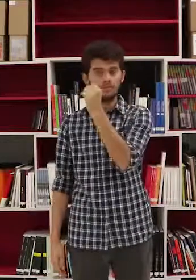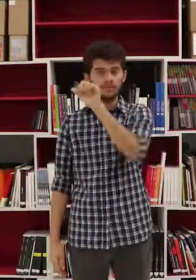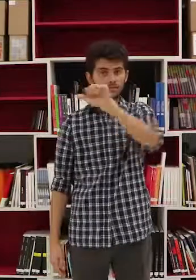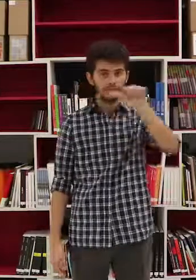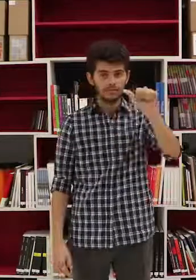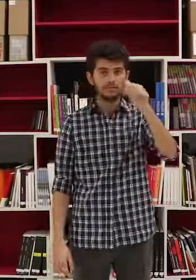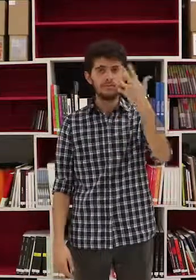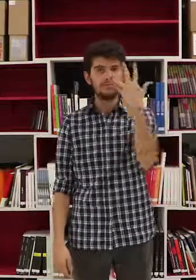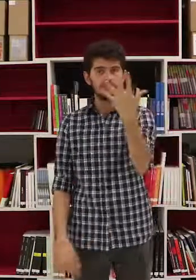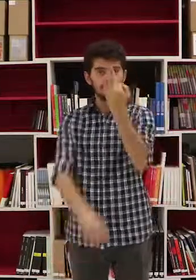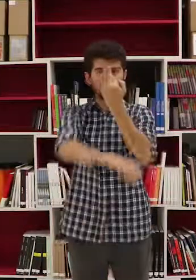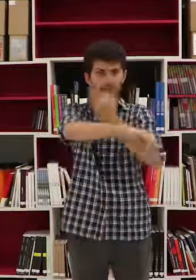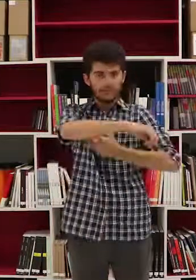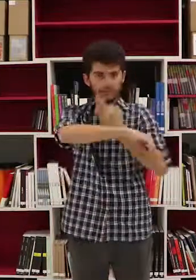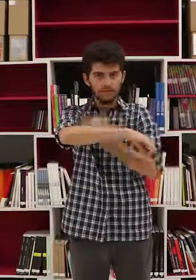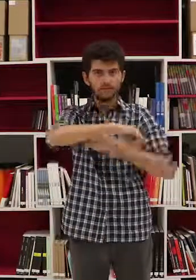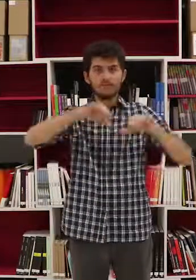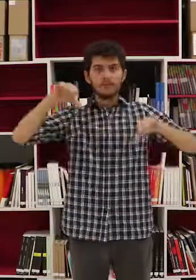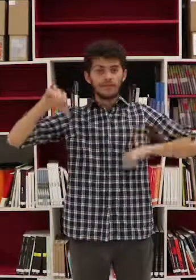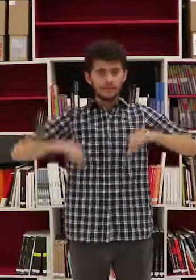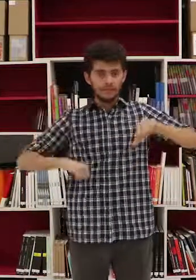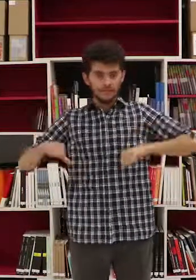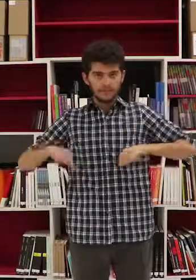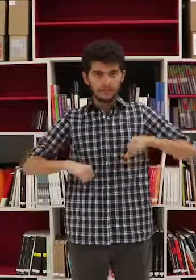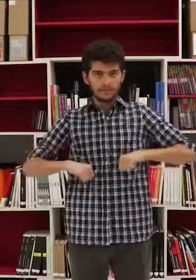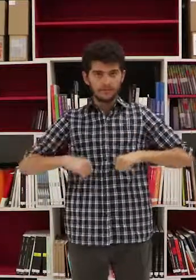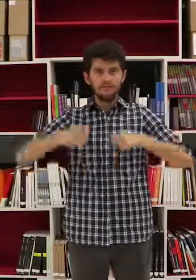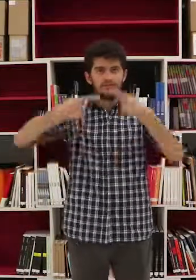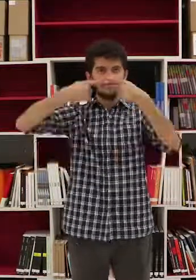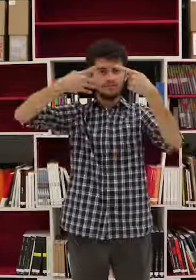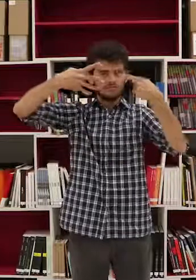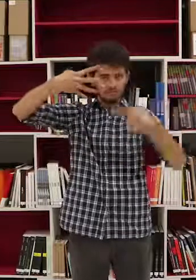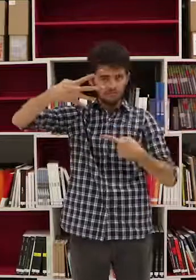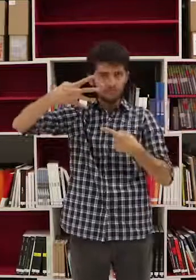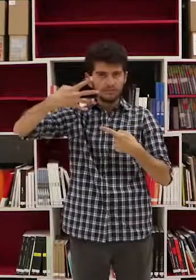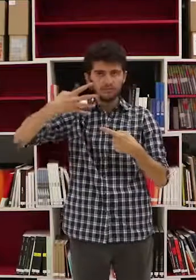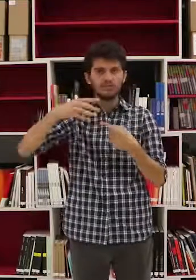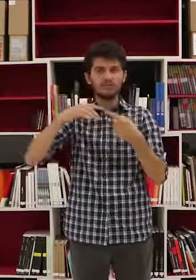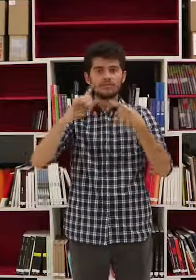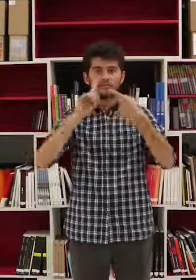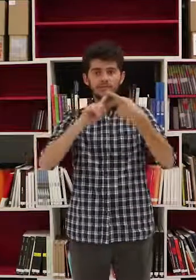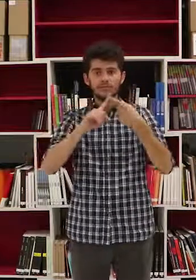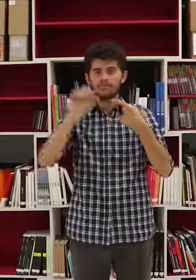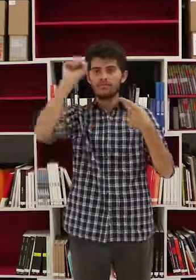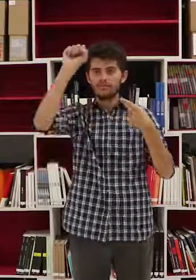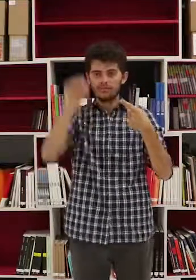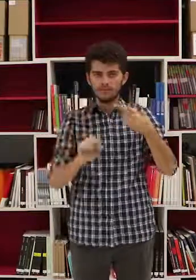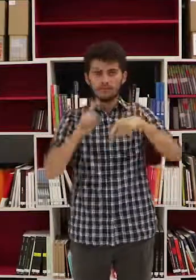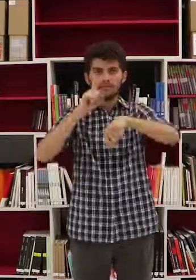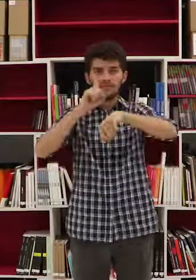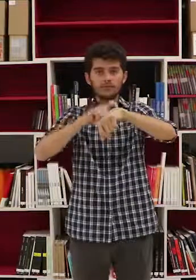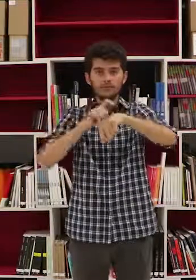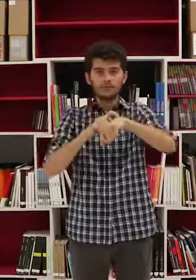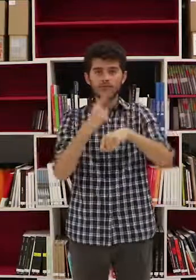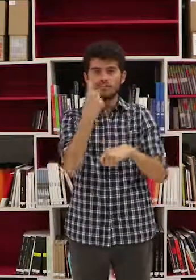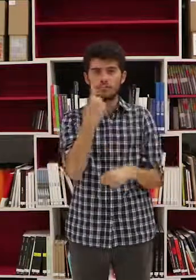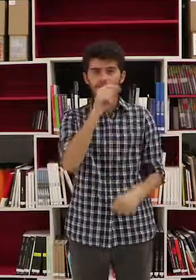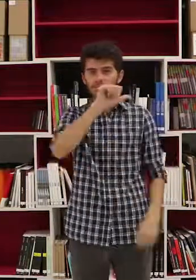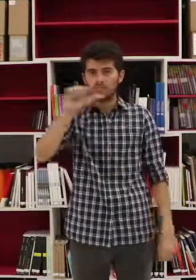Actividades de la exposición son Todos los sábados, de la 1 a las 4 de la tarde, visitas guiadas con el equipo del